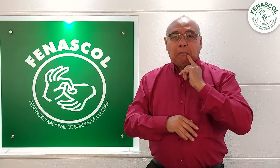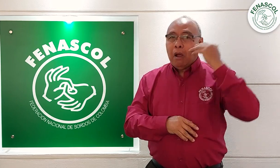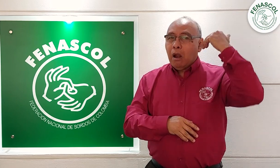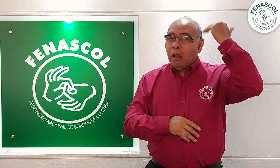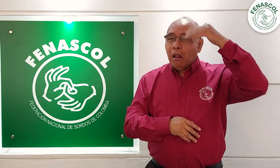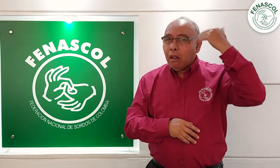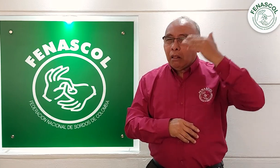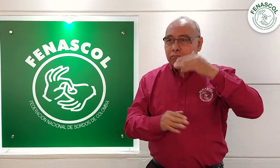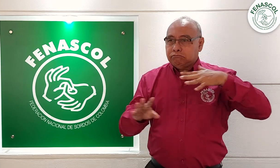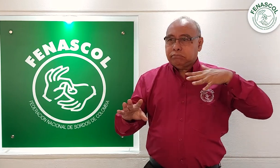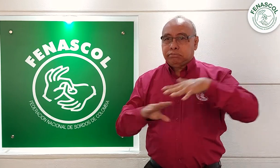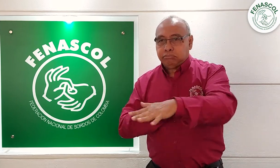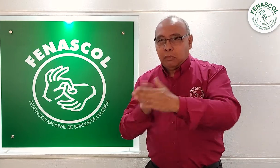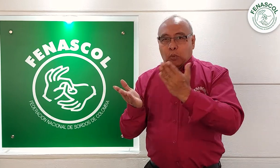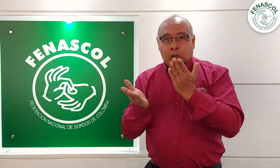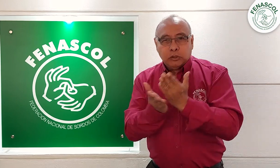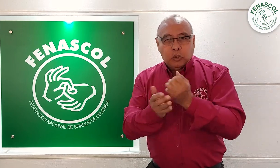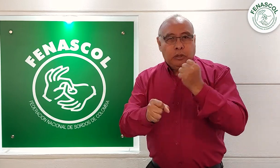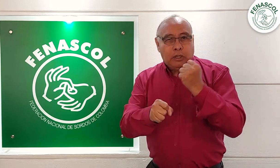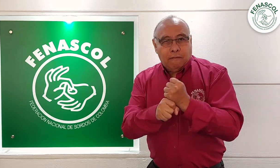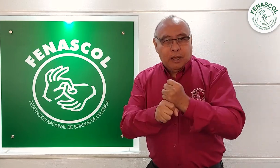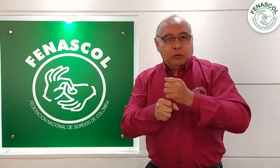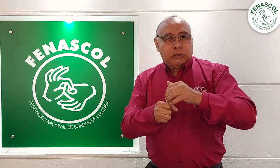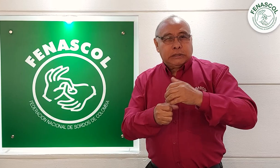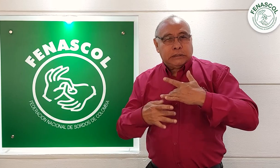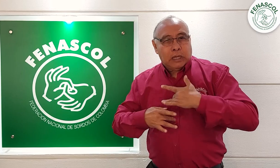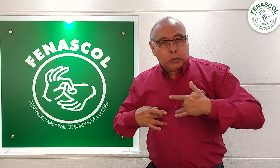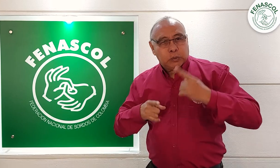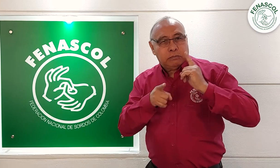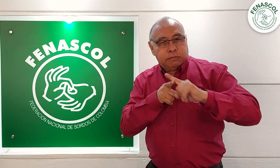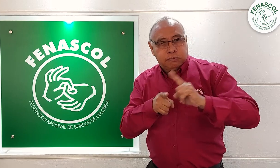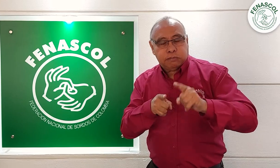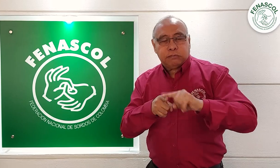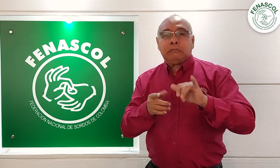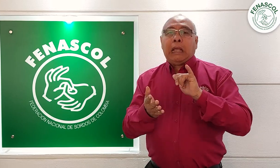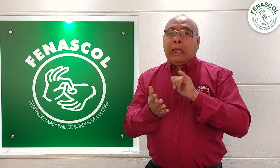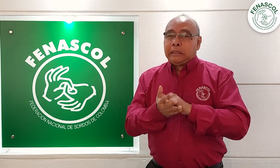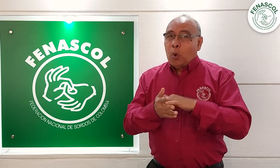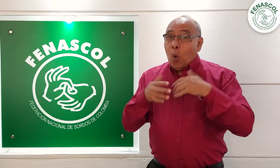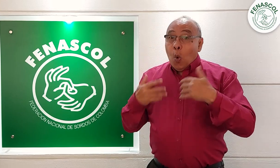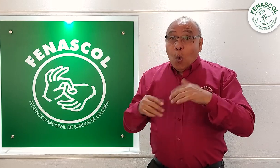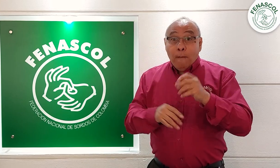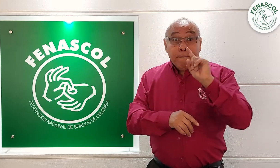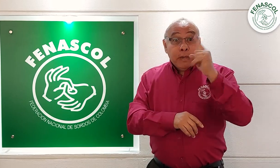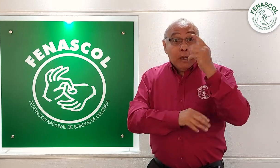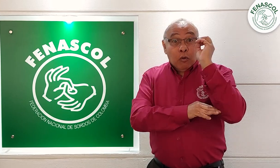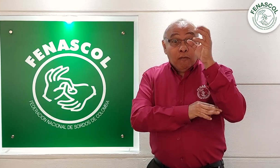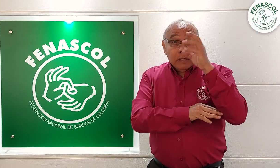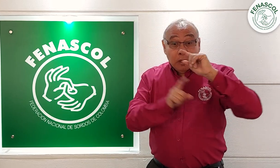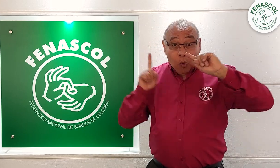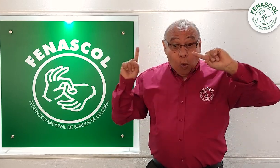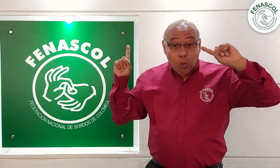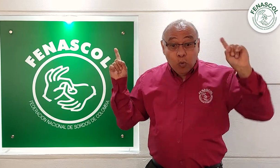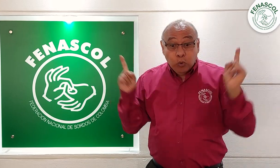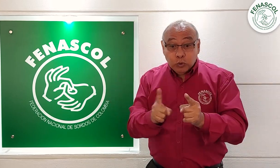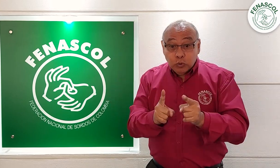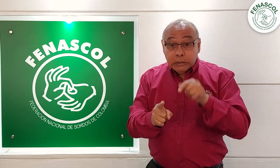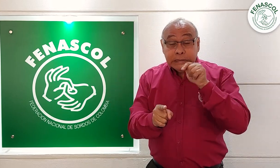educación, el trabajo y la salud, y otros ámbitos. Las conclusiones de la primera conferencia marcaron el inicio del cambio